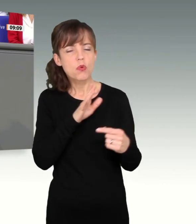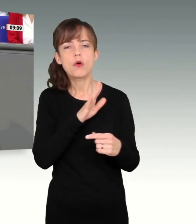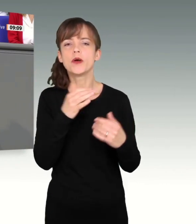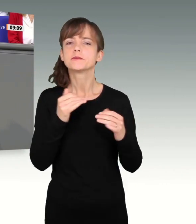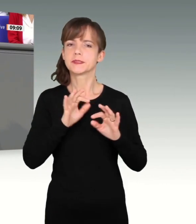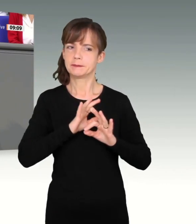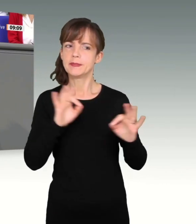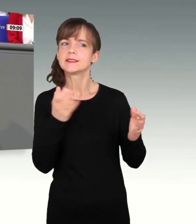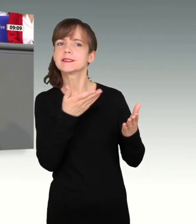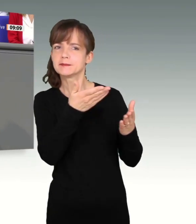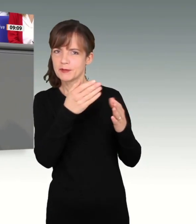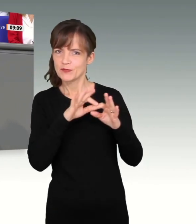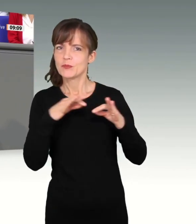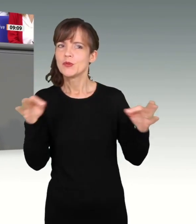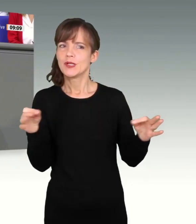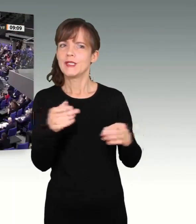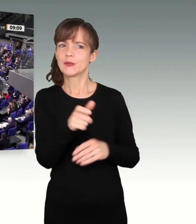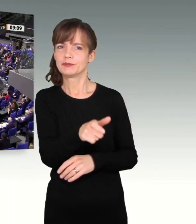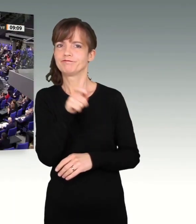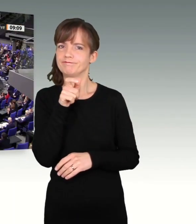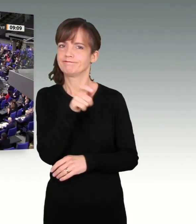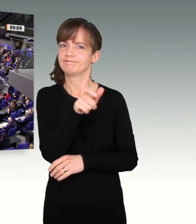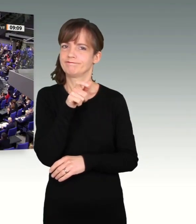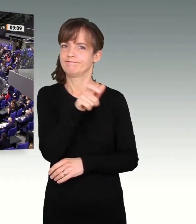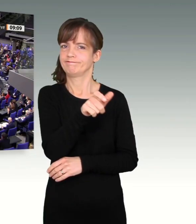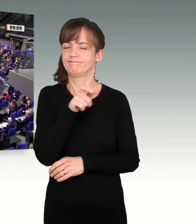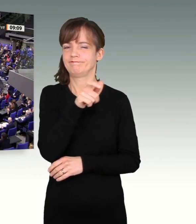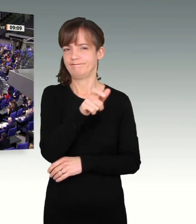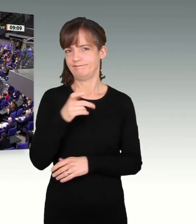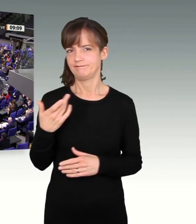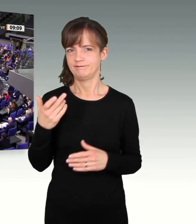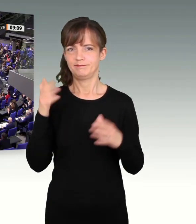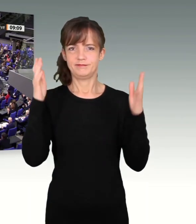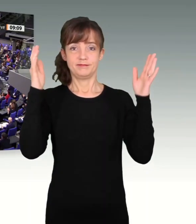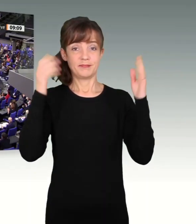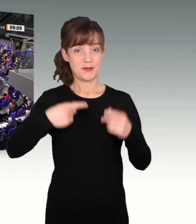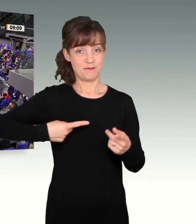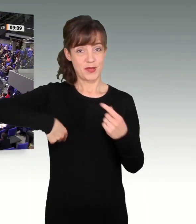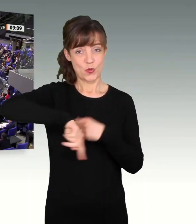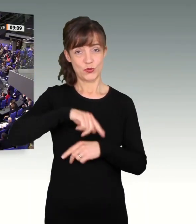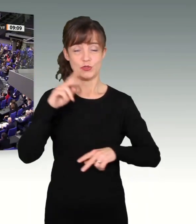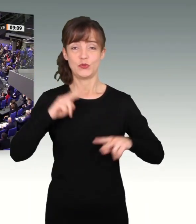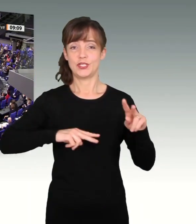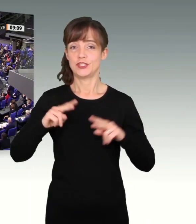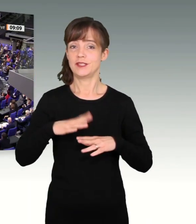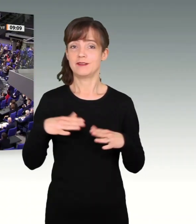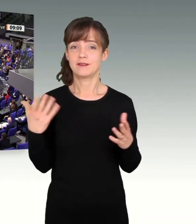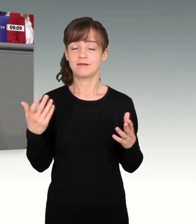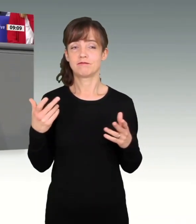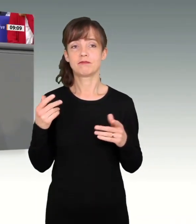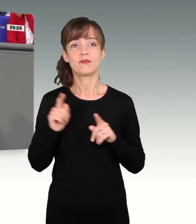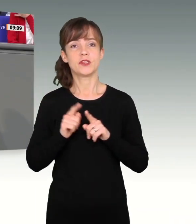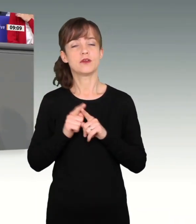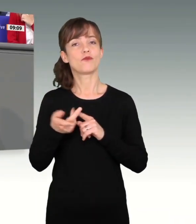Bei uns ist der Unterschied weniger groß.